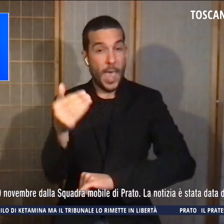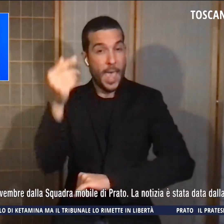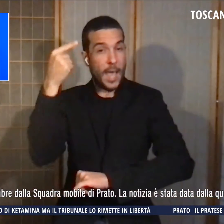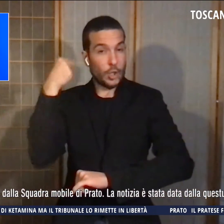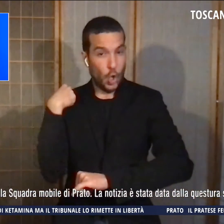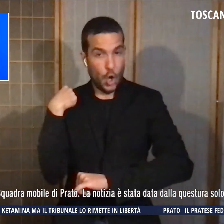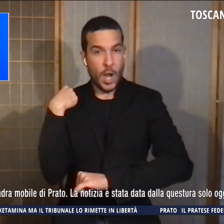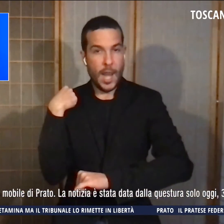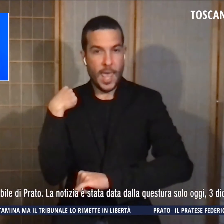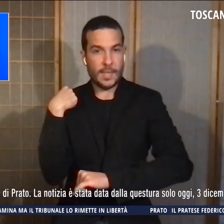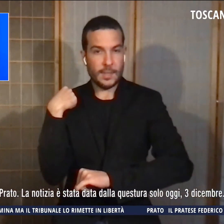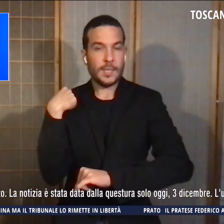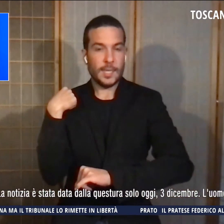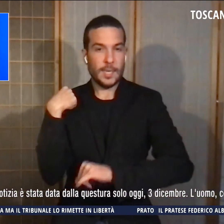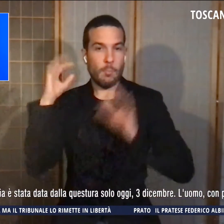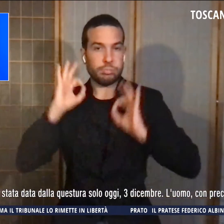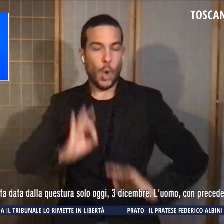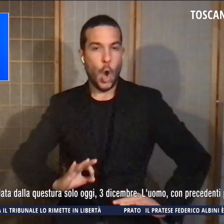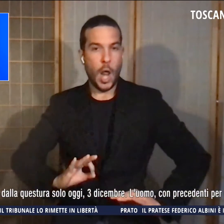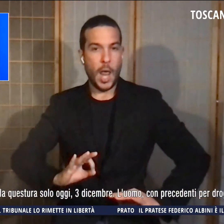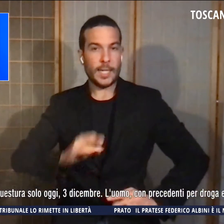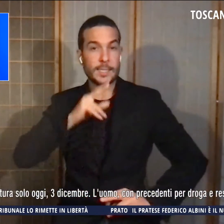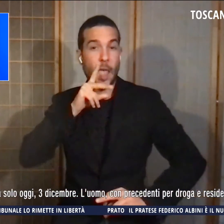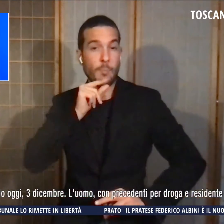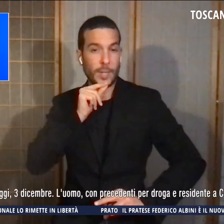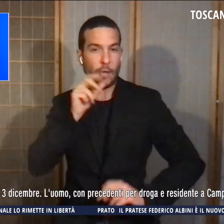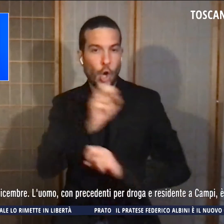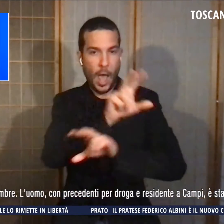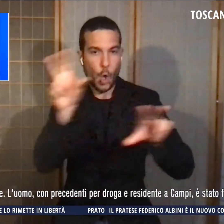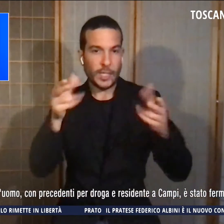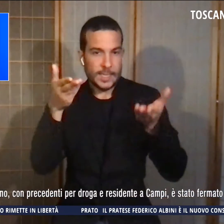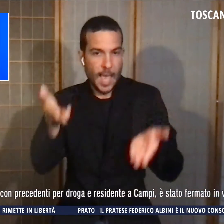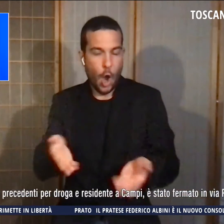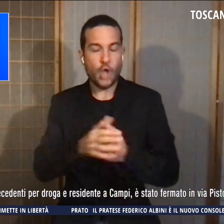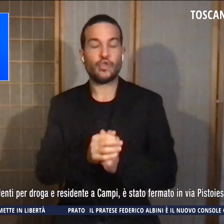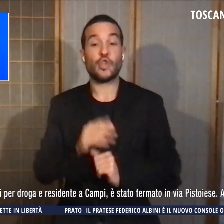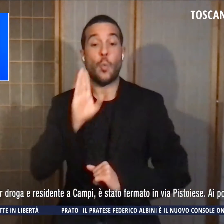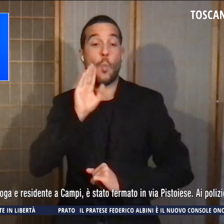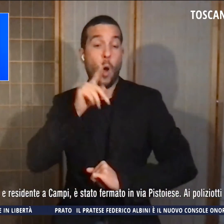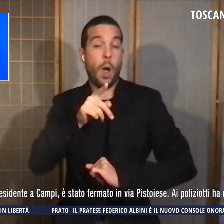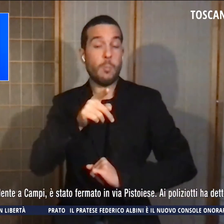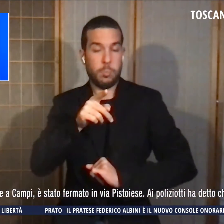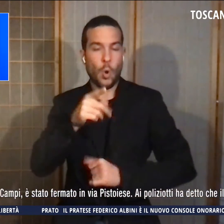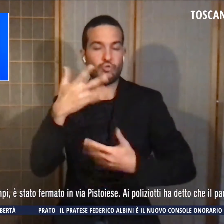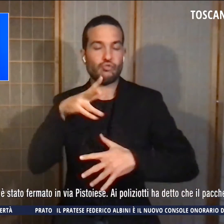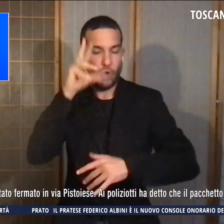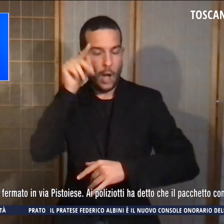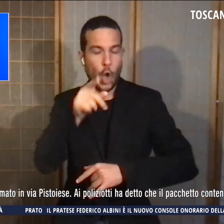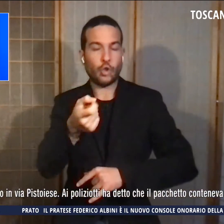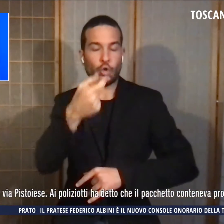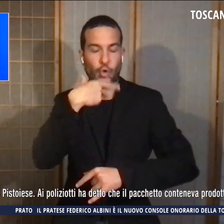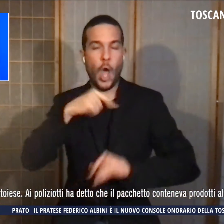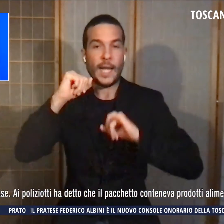La notizia è stata data dalla Questura solo oggi. L'uomo con precedenti per droga, il residente a Campi, è stato